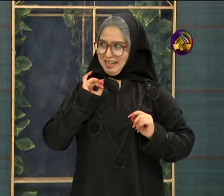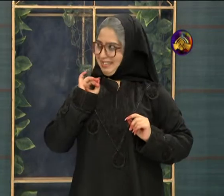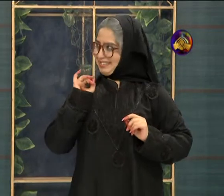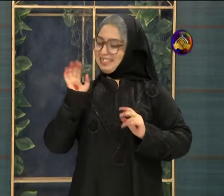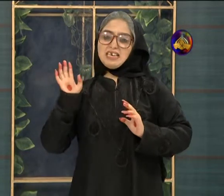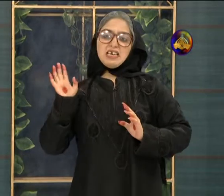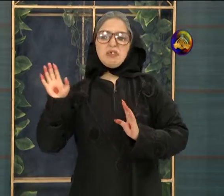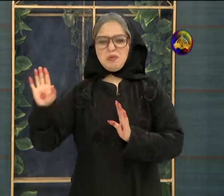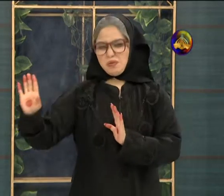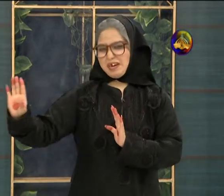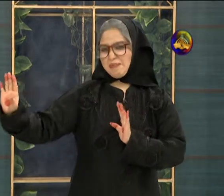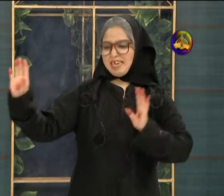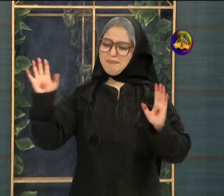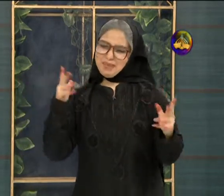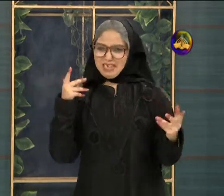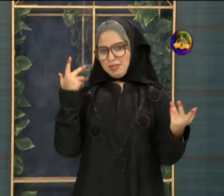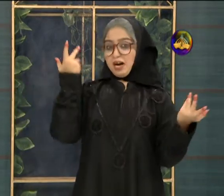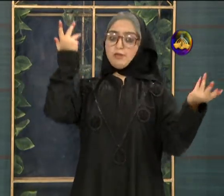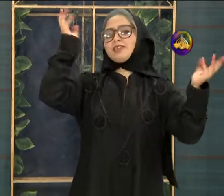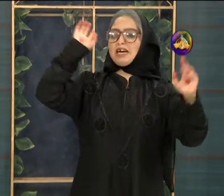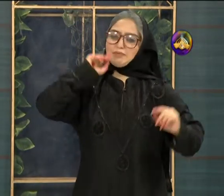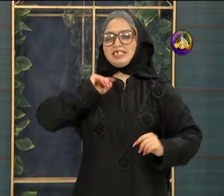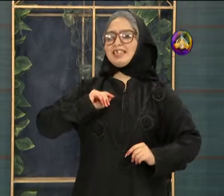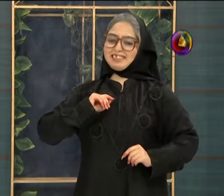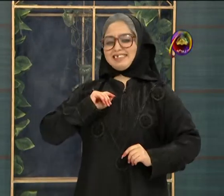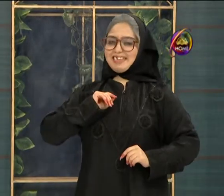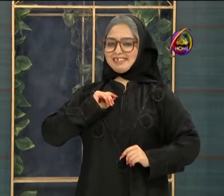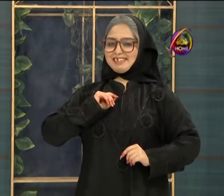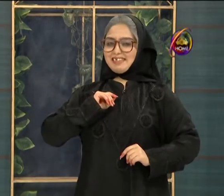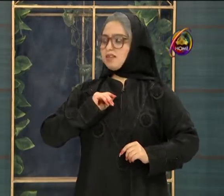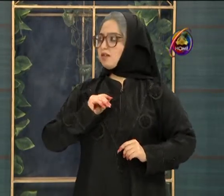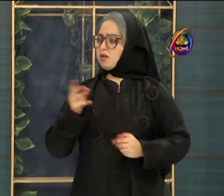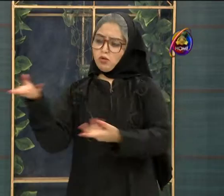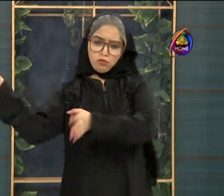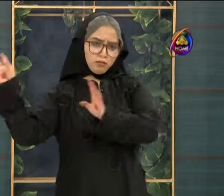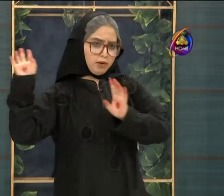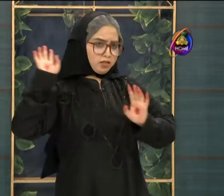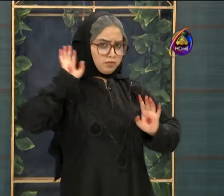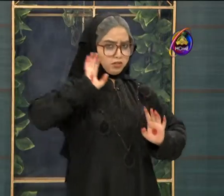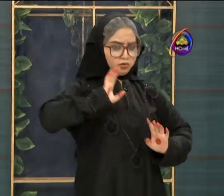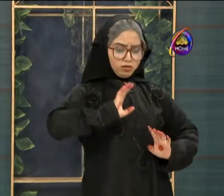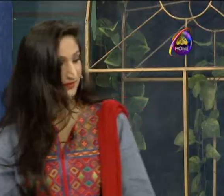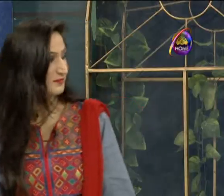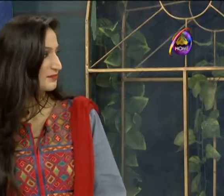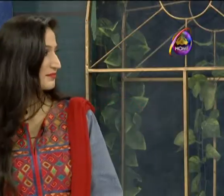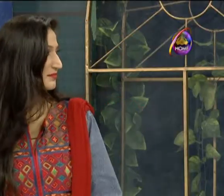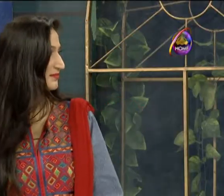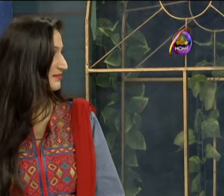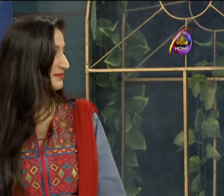لوگ ہمیں بھی جمالوں کے نام سے یاد کرتے ہیں تم تو ابھی پیدا بھی نہیں ہوئی تھی جب بطر